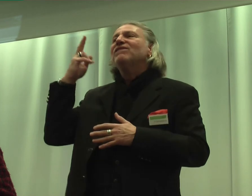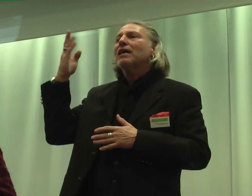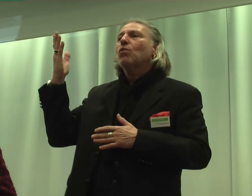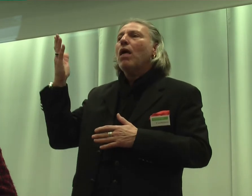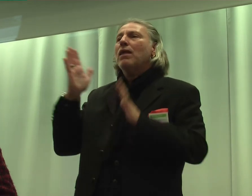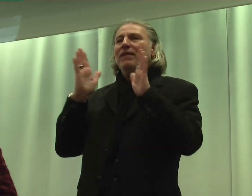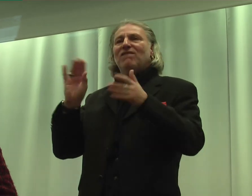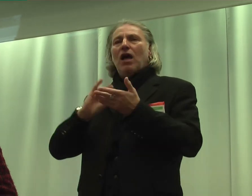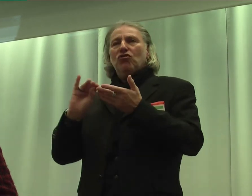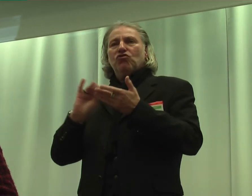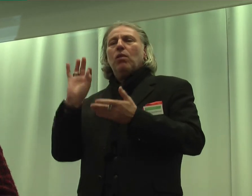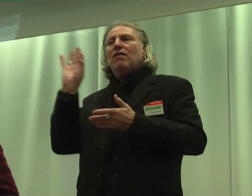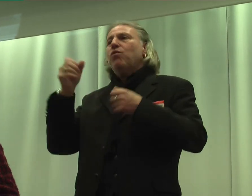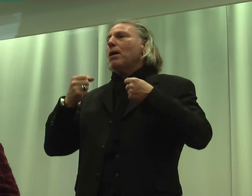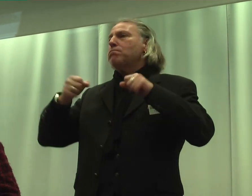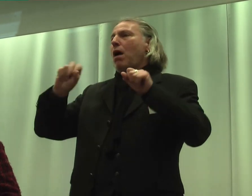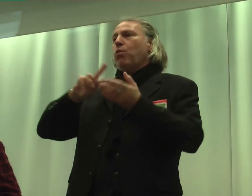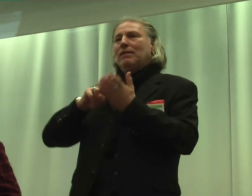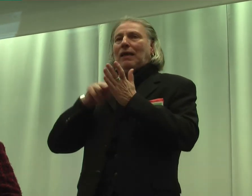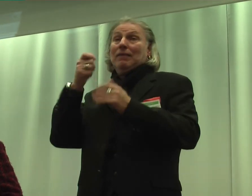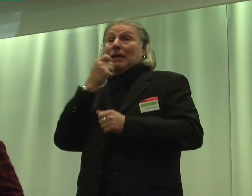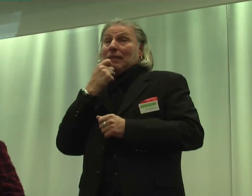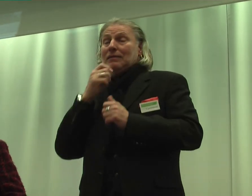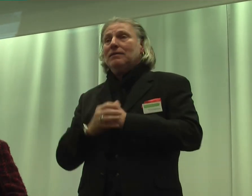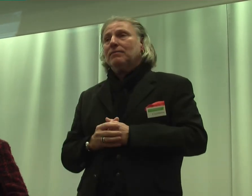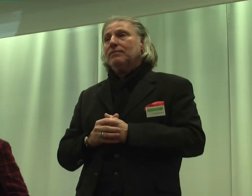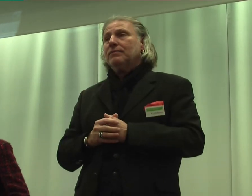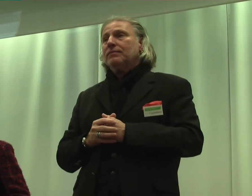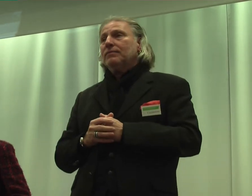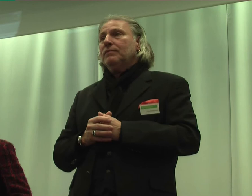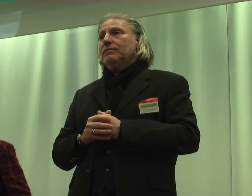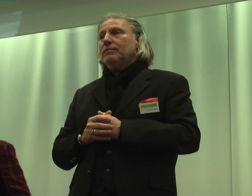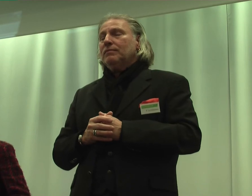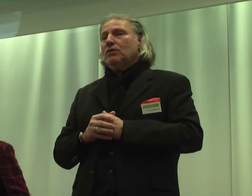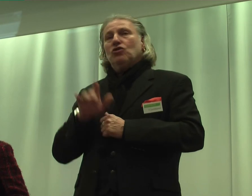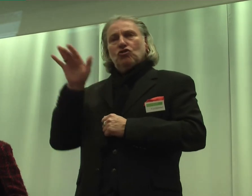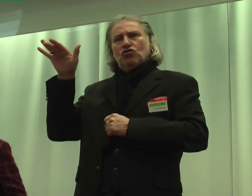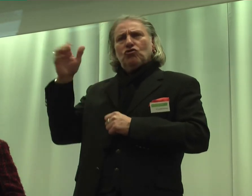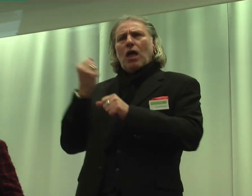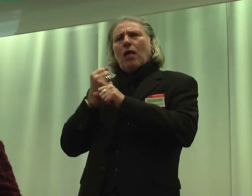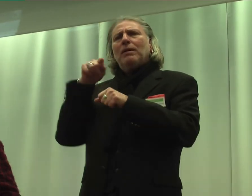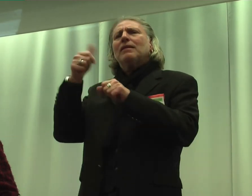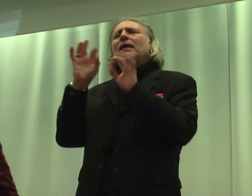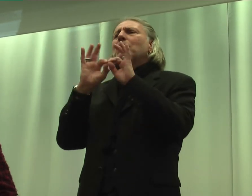für Bautechnik in Essen. Sie arbeitet in einem Familienunternehmen,